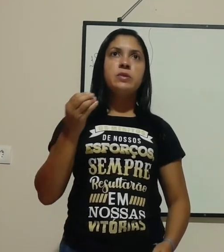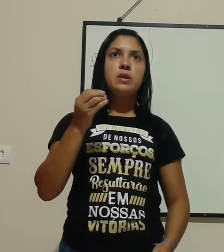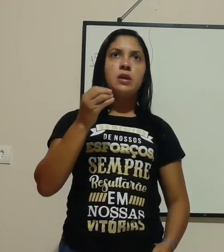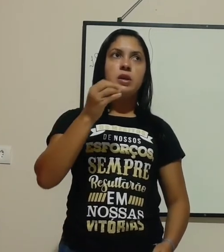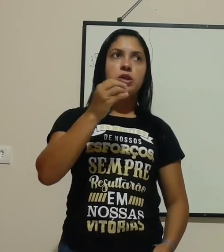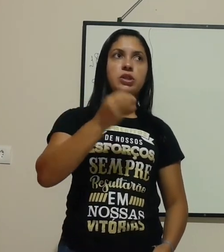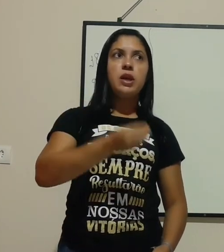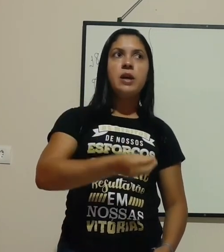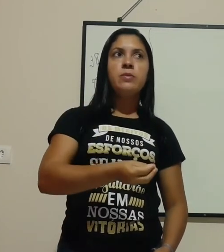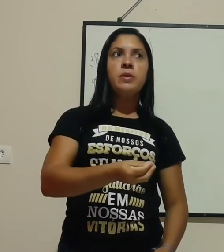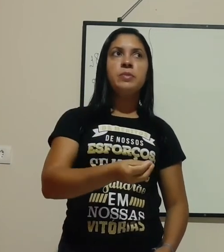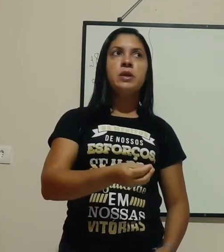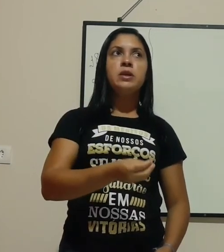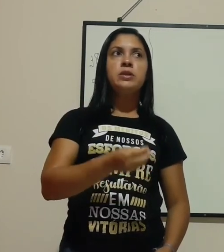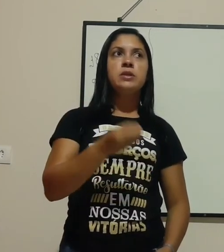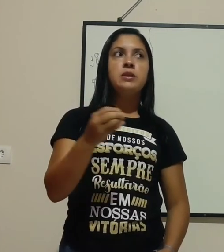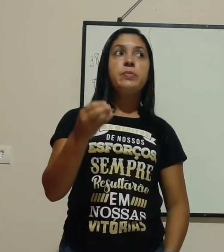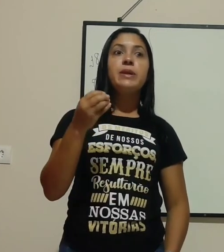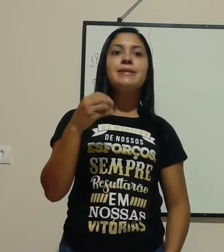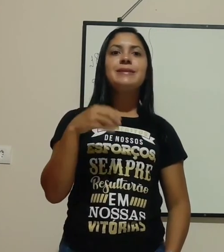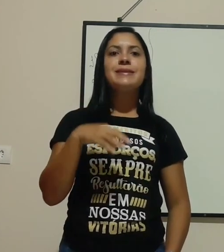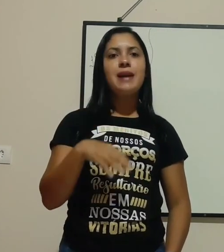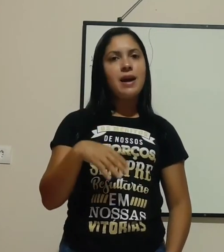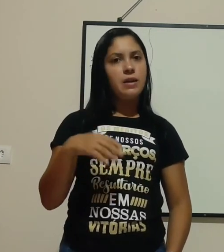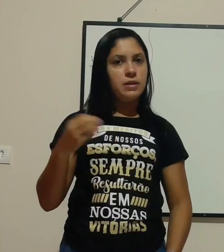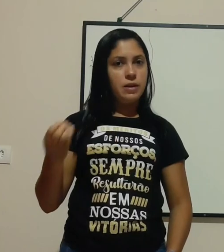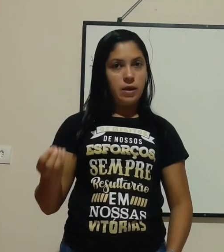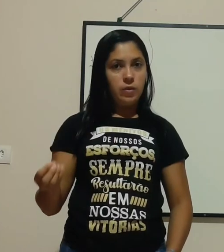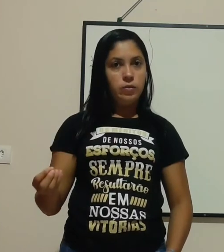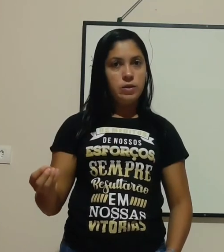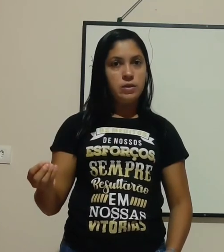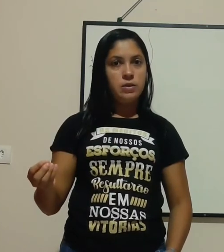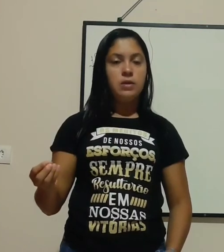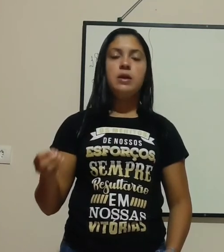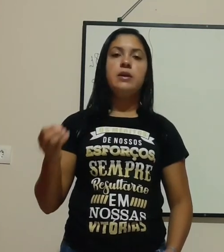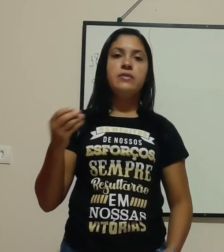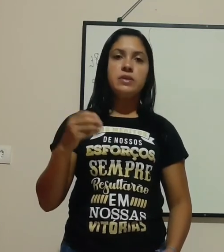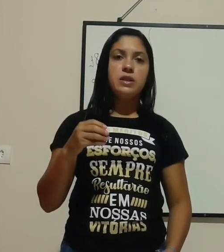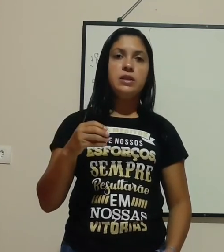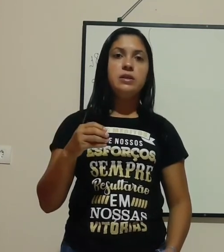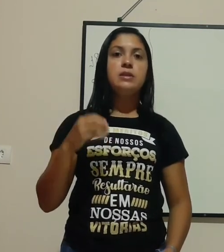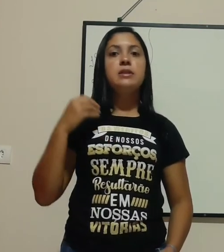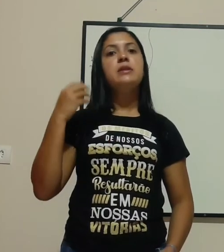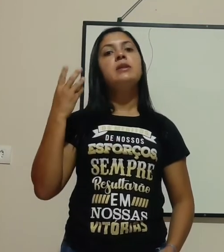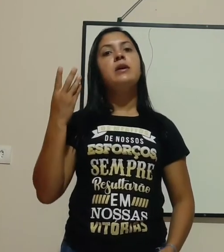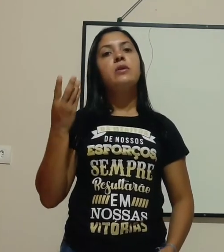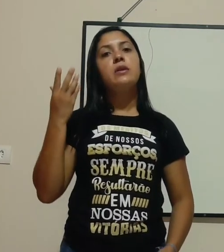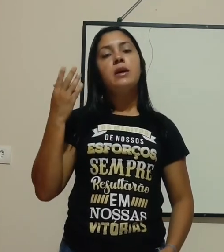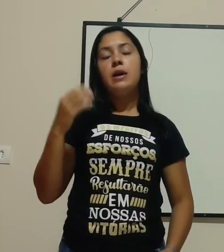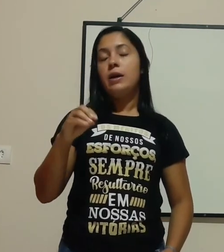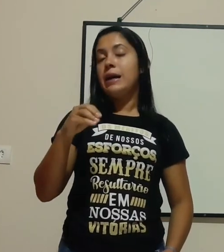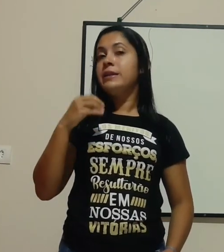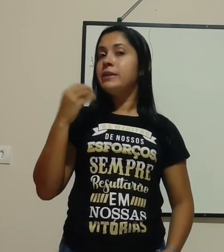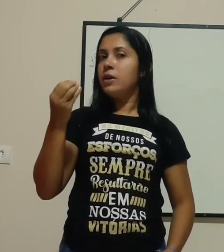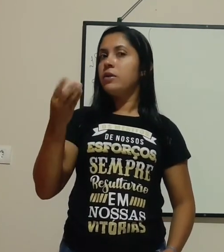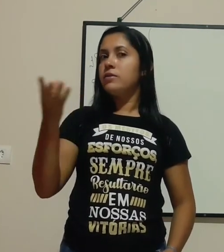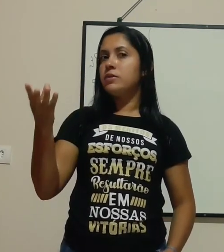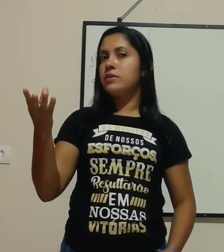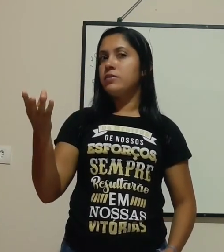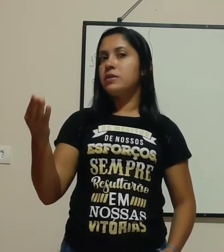estar em um ambiente, se precisar ligar a luz, aí você liga. Se na hora, aí na hora que você for